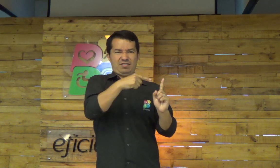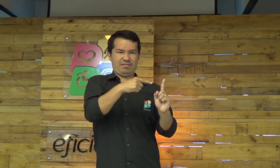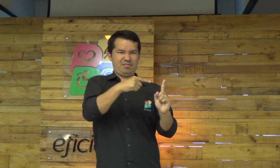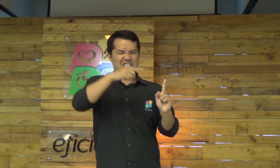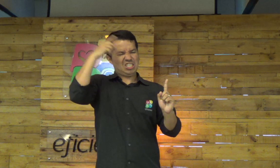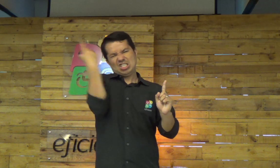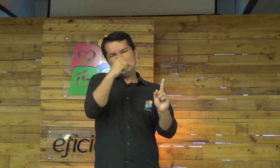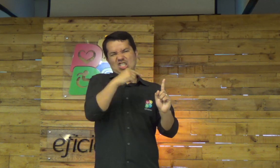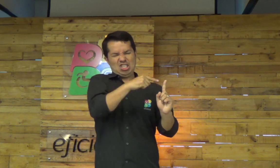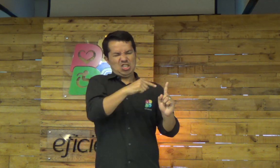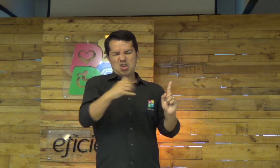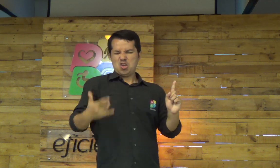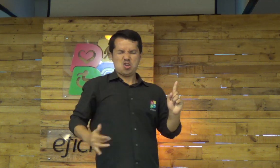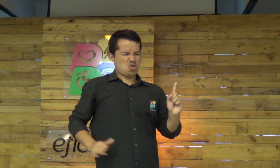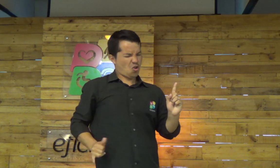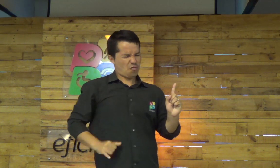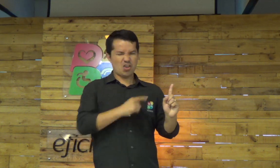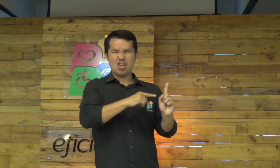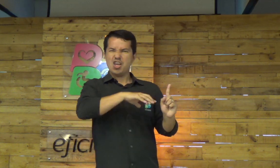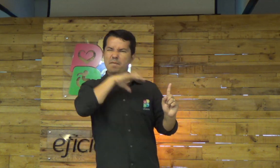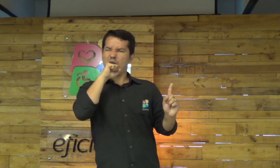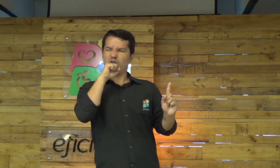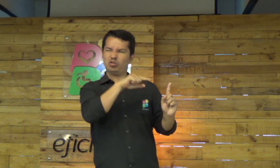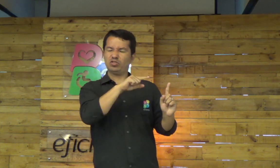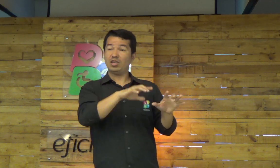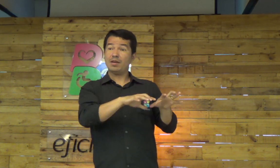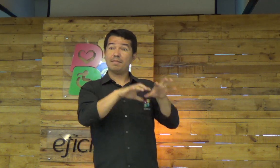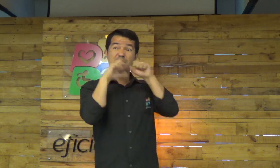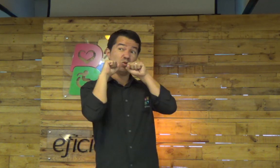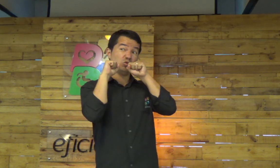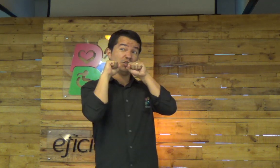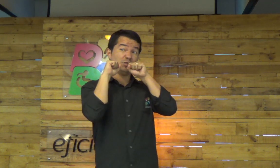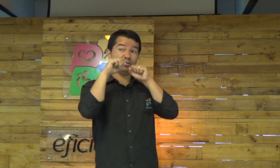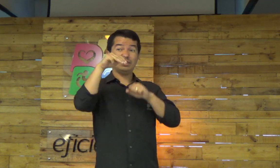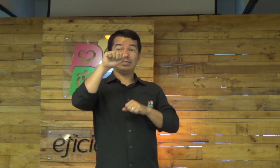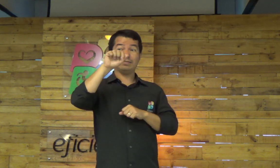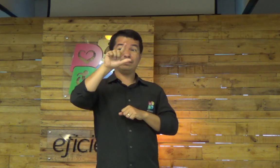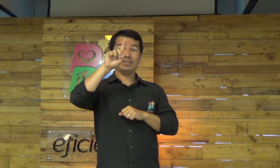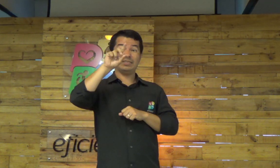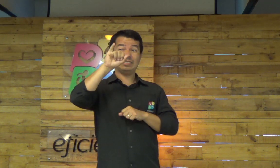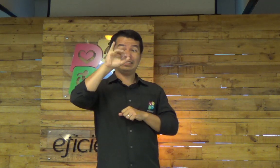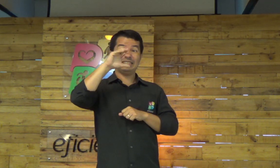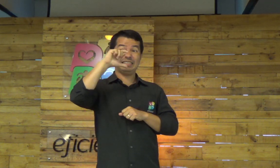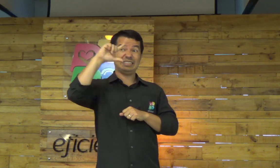Então, eu penso, aqui, Deus fez, tinha um sofrimento,